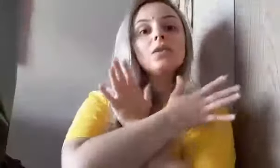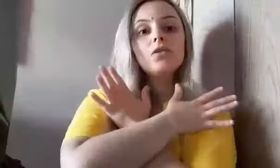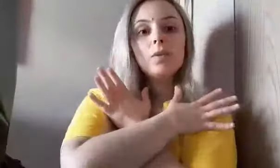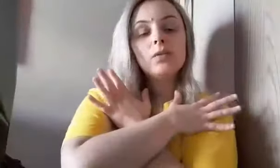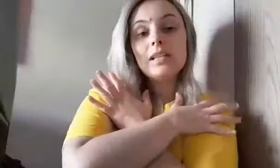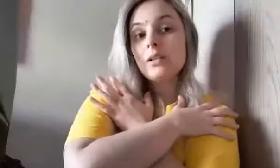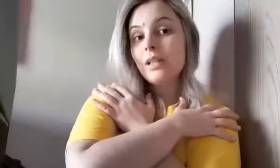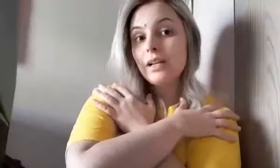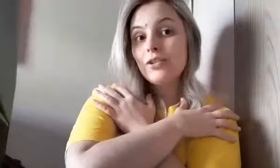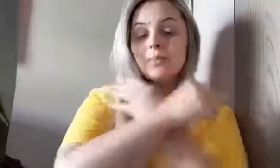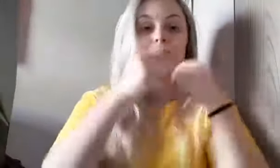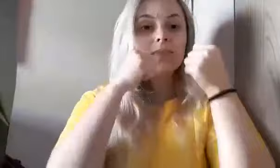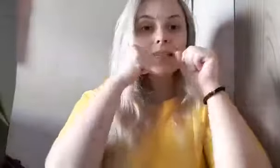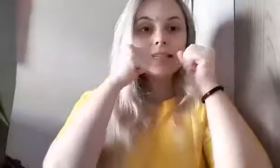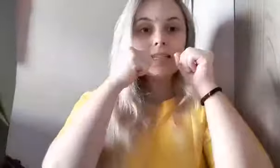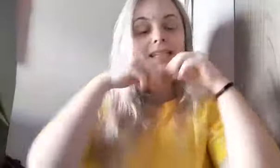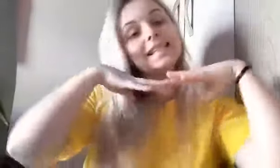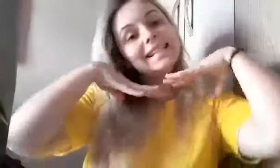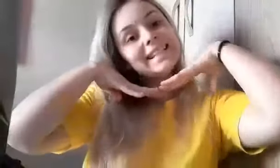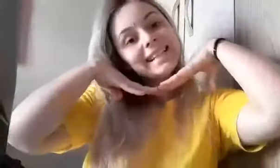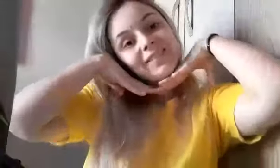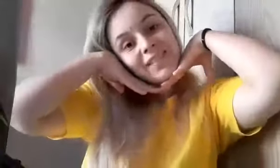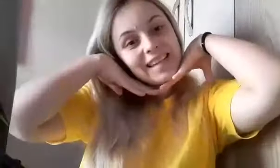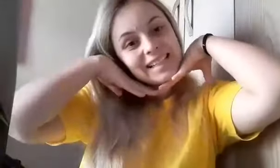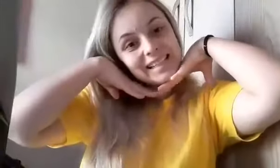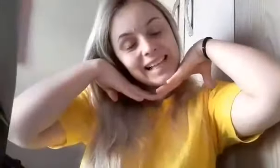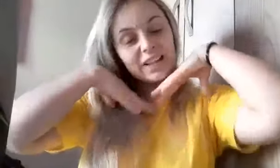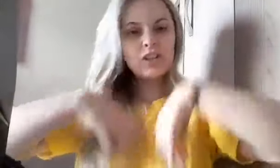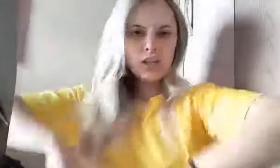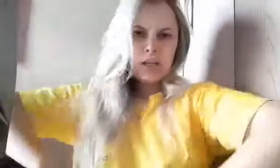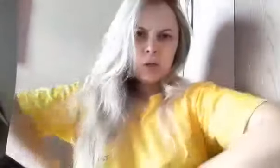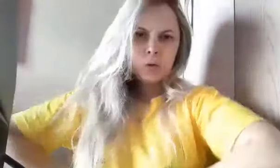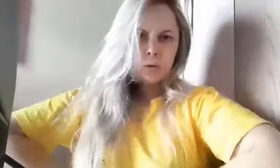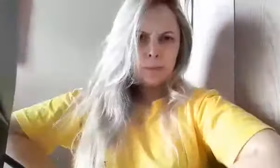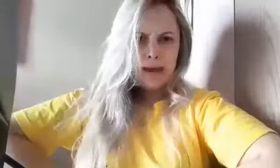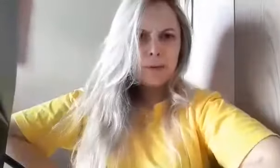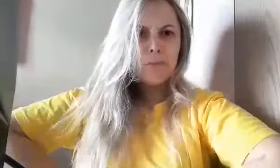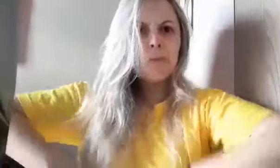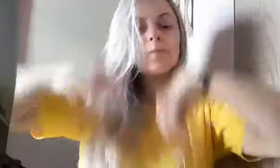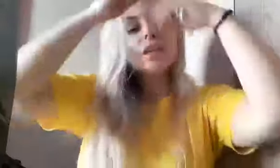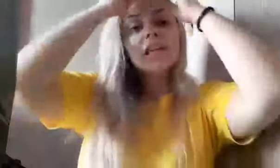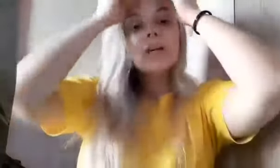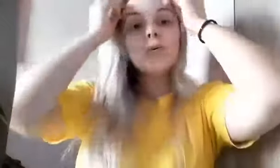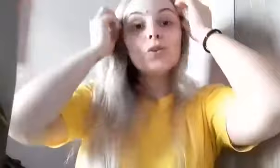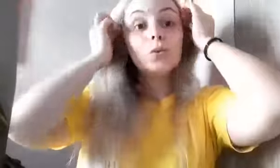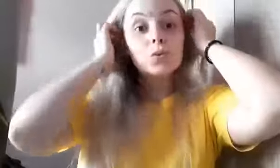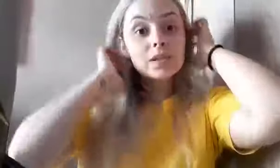com o sentimento da saudade, da tristeza, da felicidade, do brabo, hoje eu estou com o